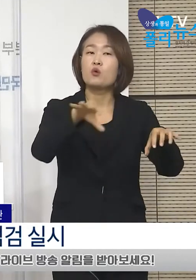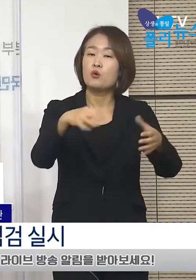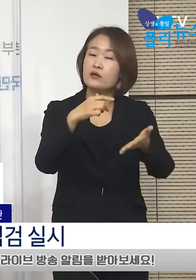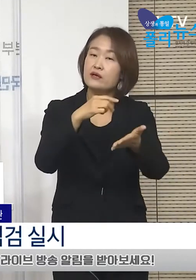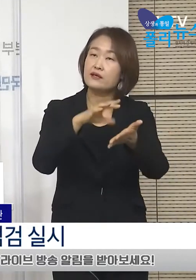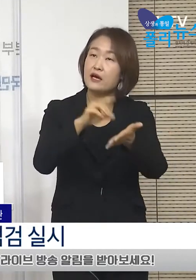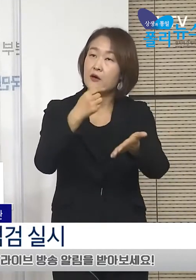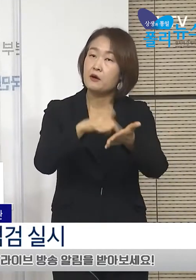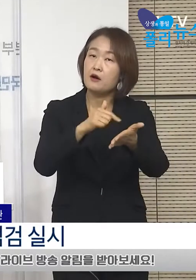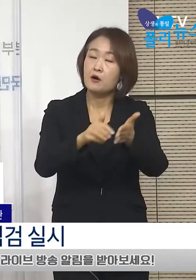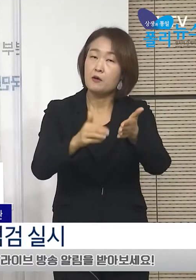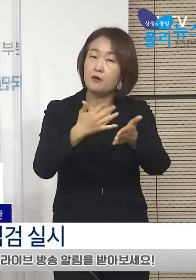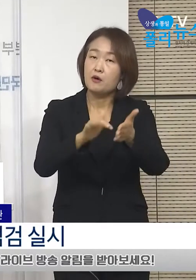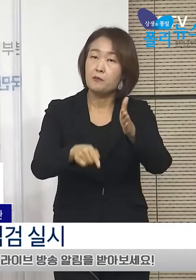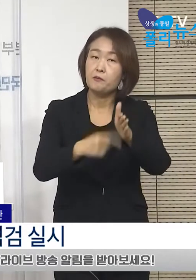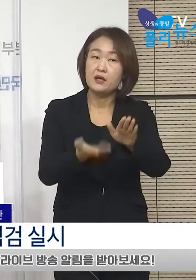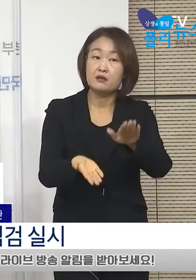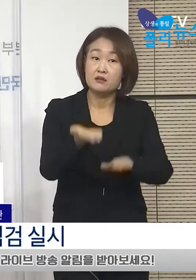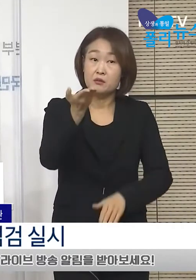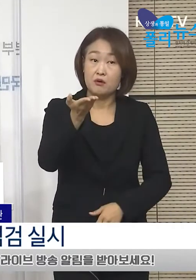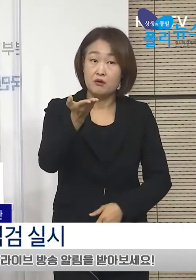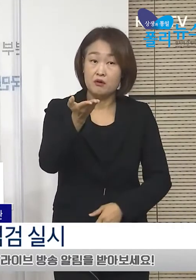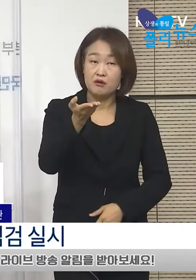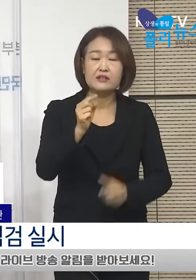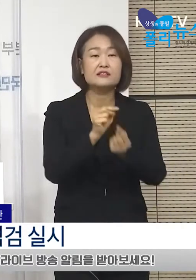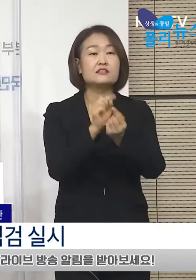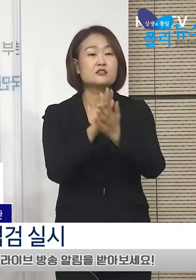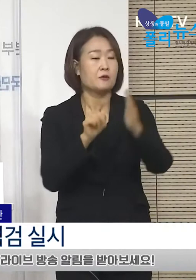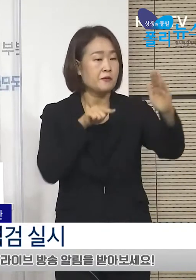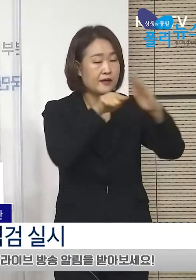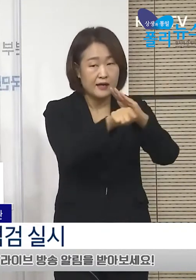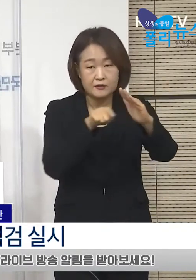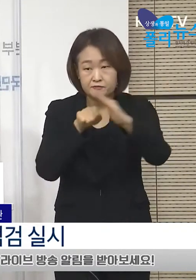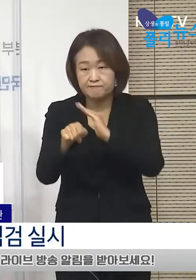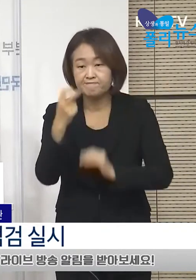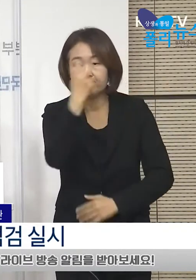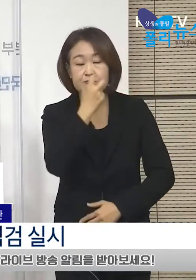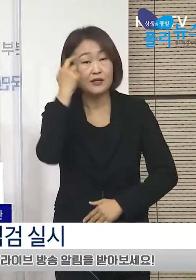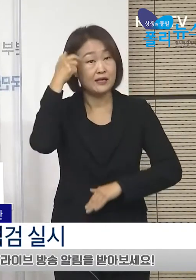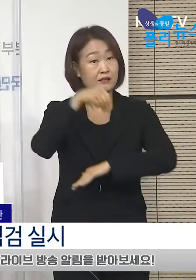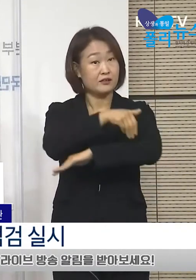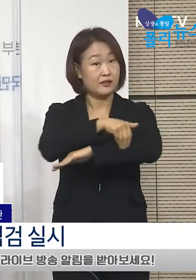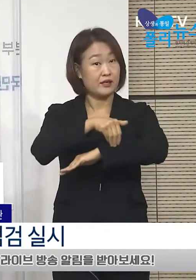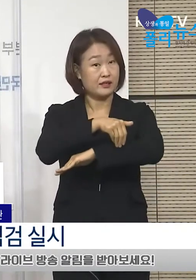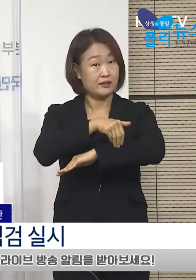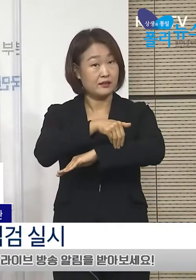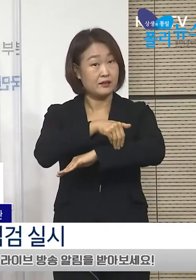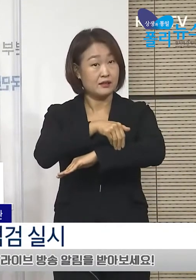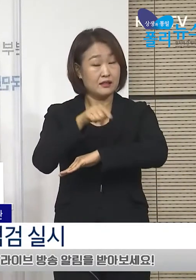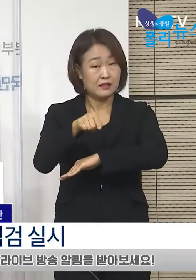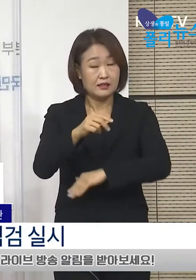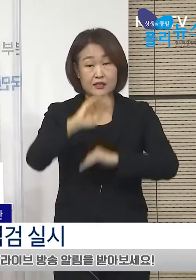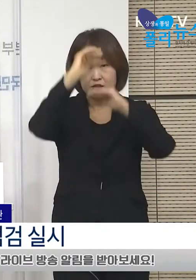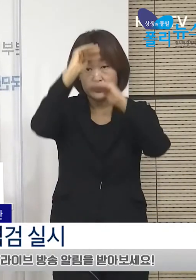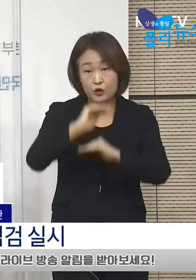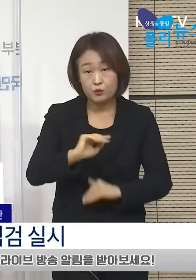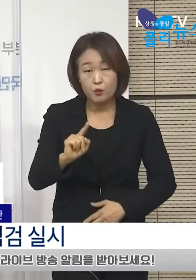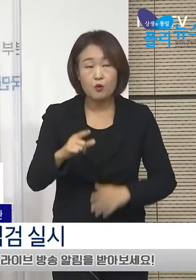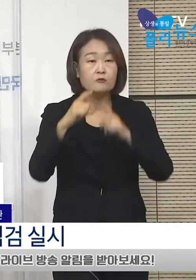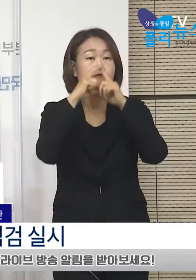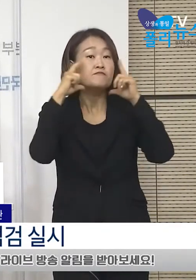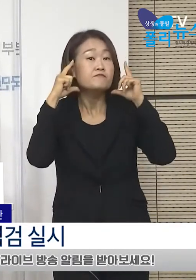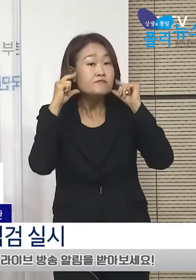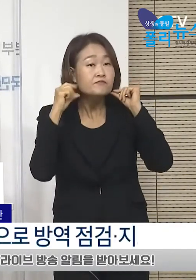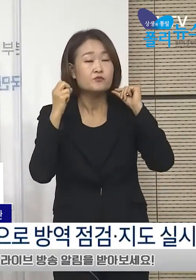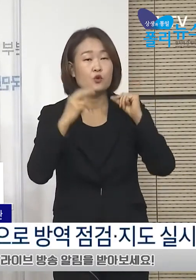개소에 대해 현장 점검을 할 계획입니다. 이번 점검에서는 마스크 착용과 주기적인